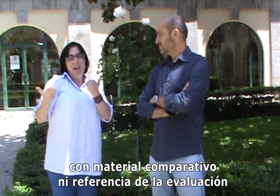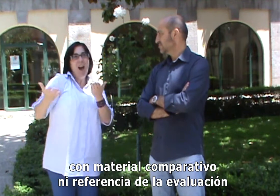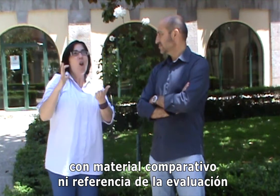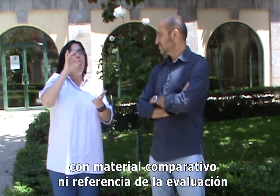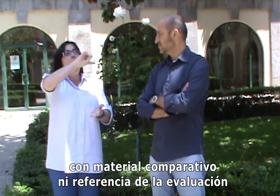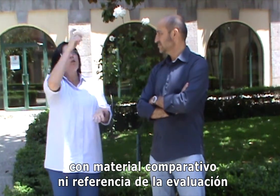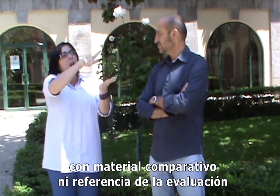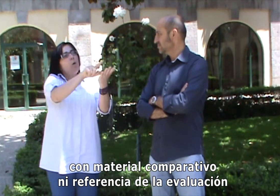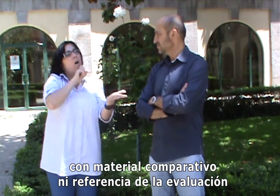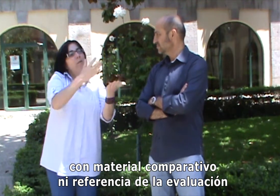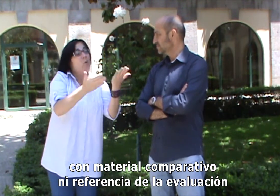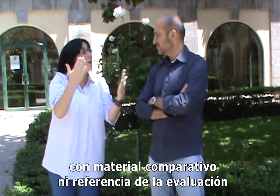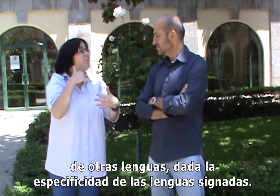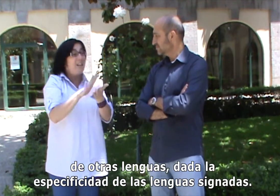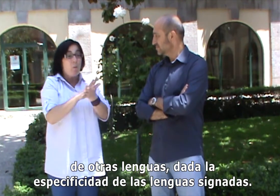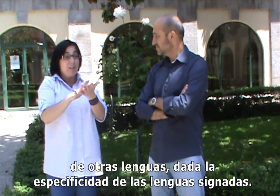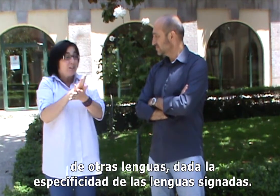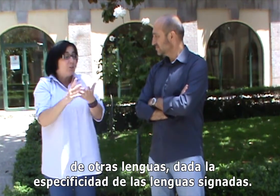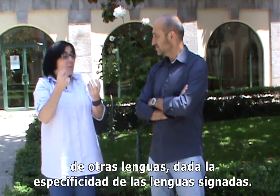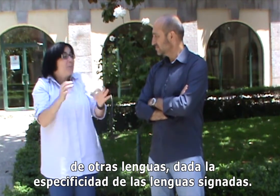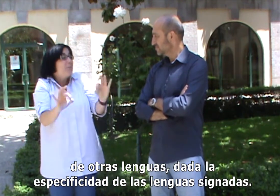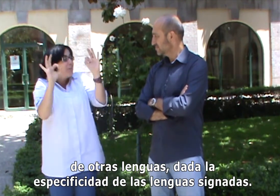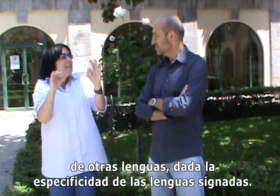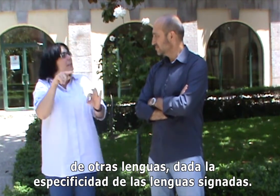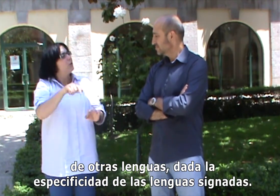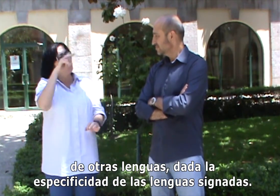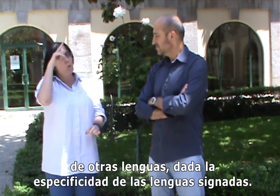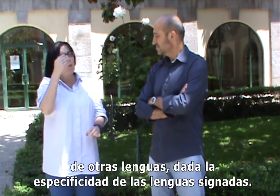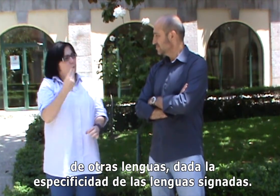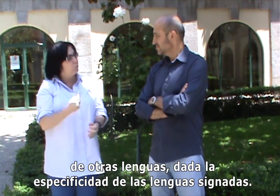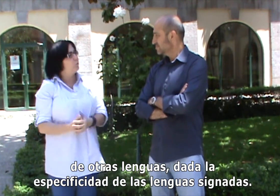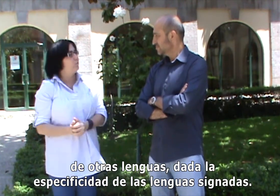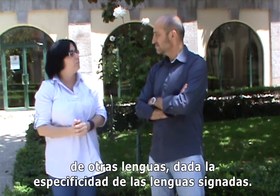comparativo ni de referencia de la evaluación de otras lenguas, dada la especificidad de las lenguas asignadas.